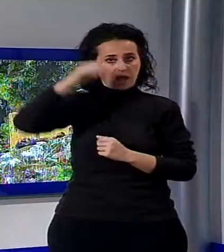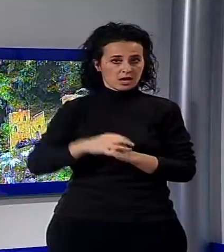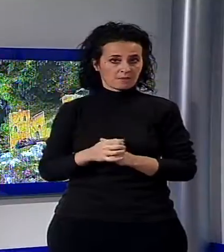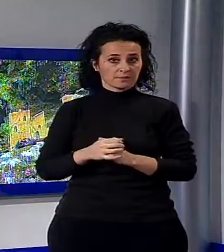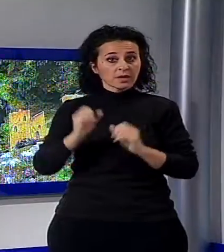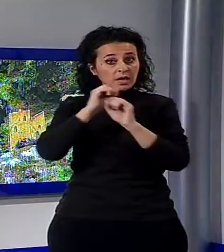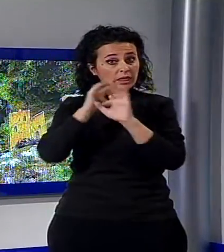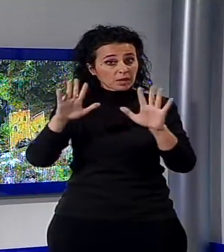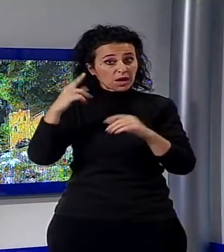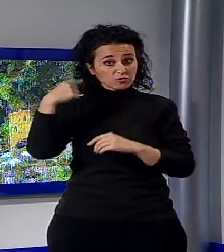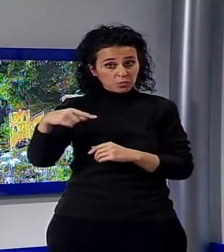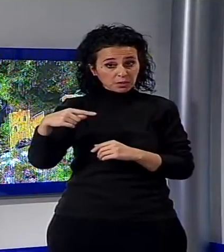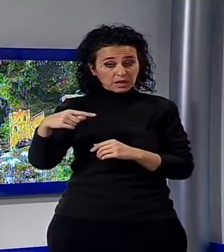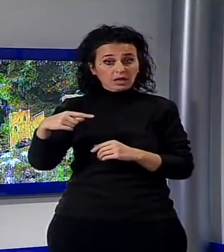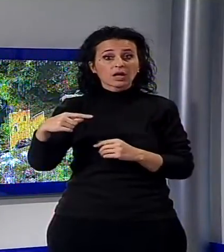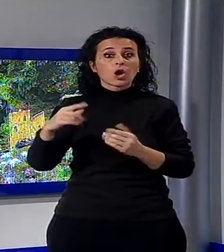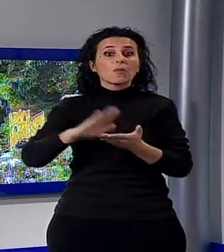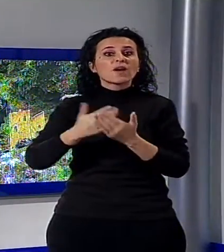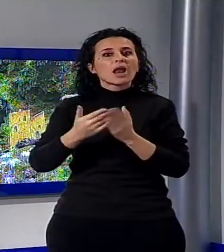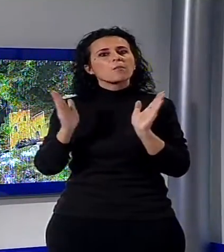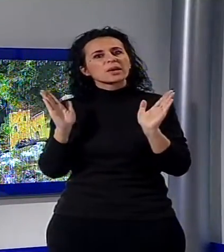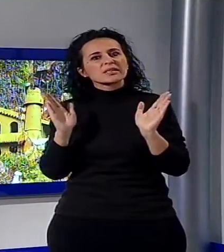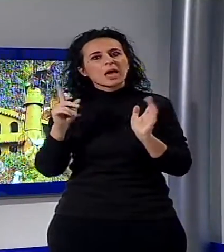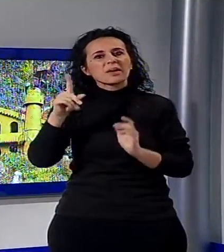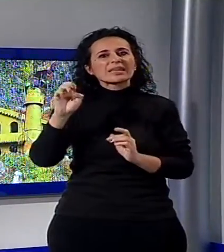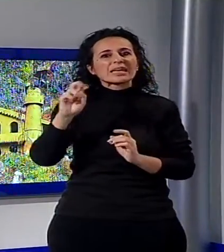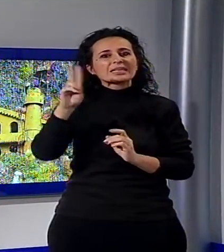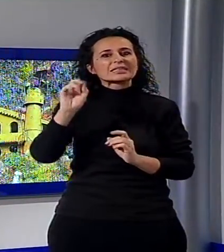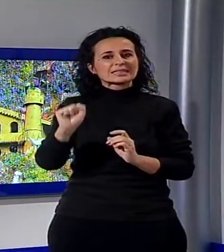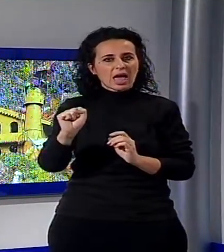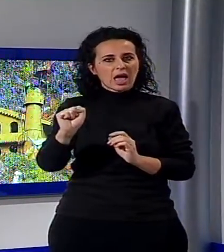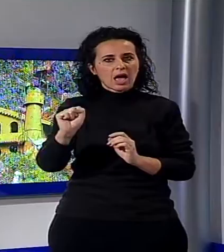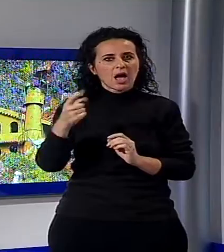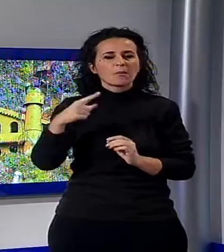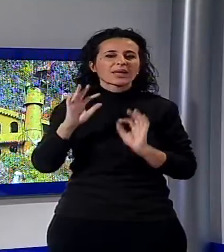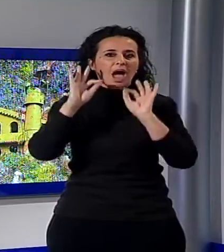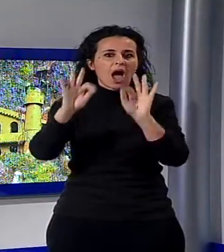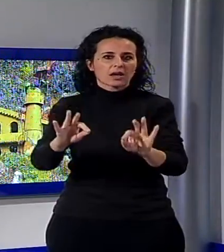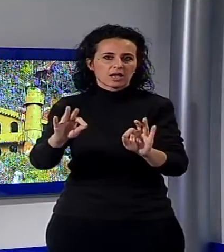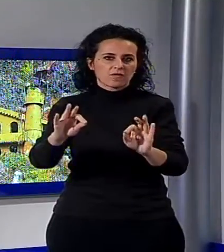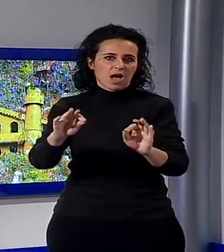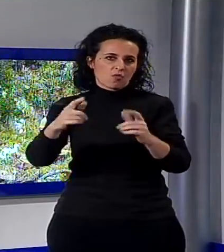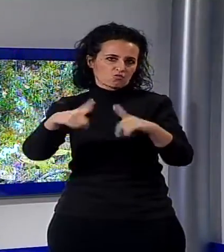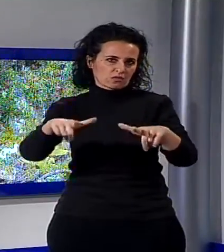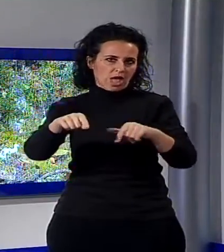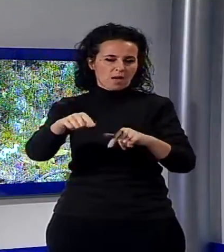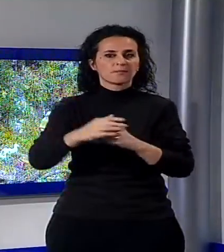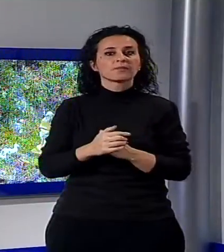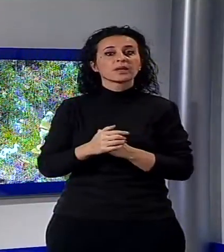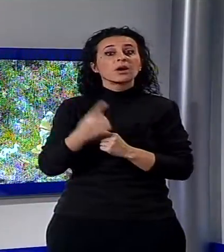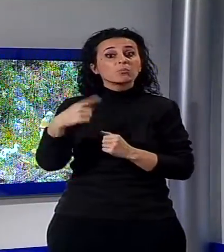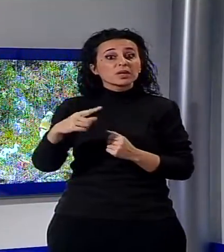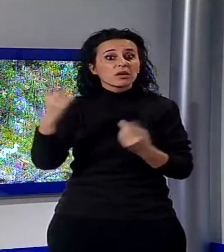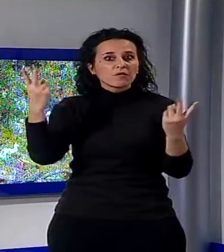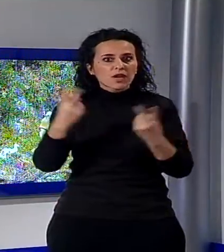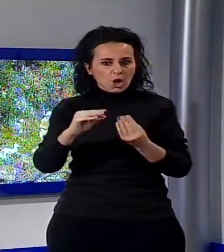vedete sono del presepe realizzato a Dezza, lungo la strada che conduce alla frazione del comune, un'opera ricca